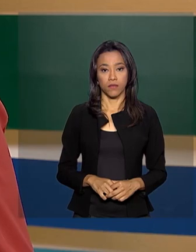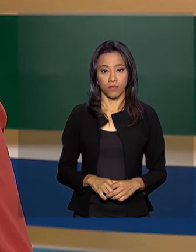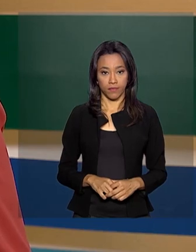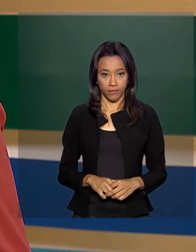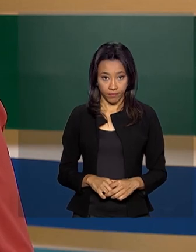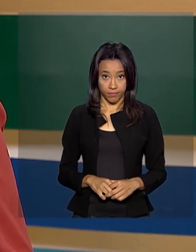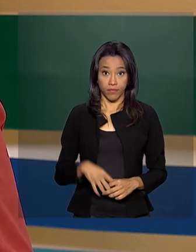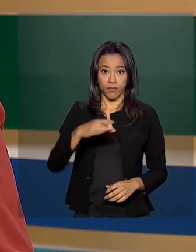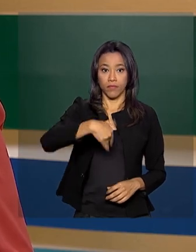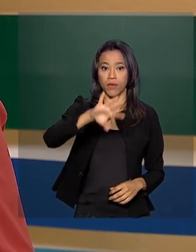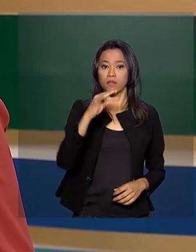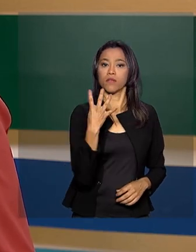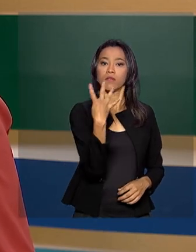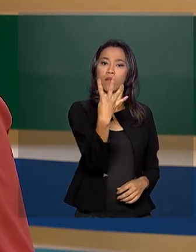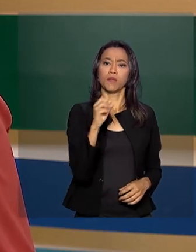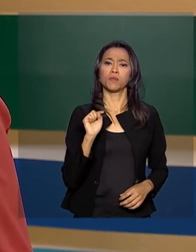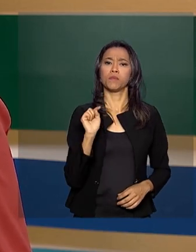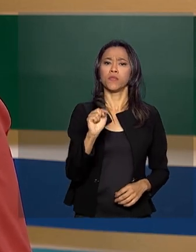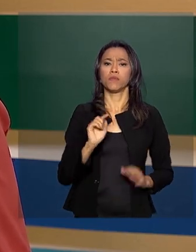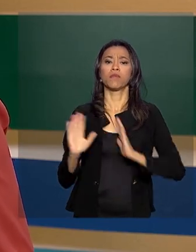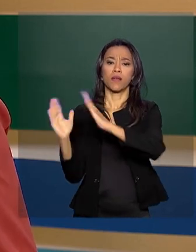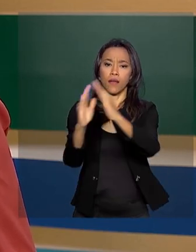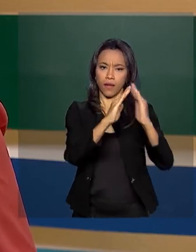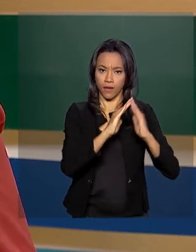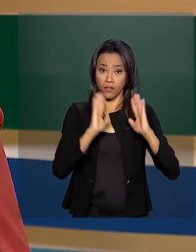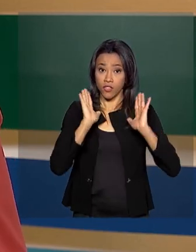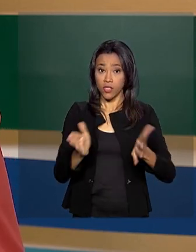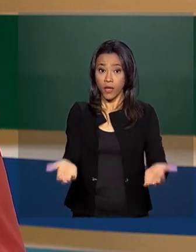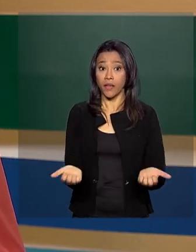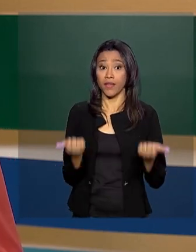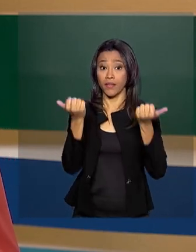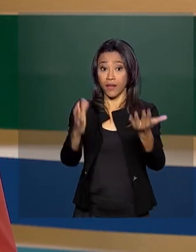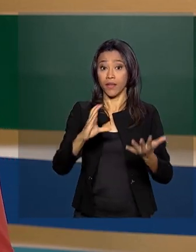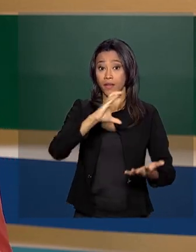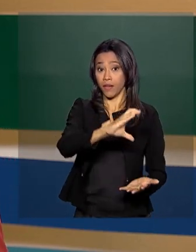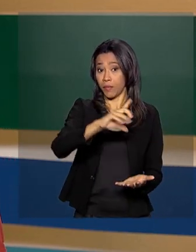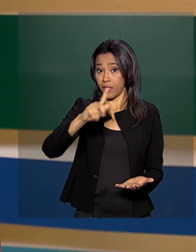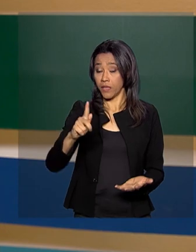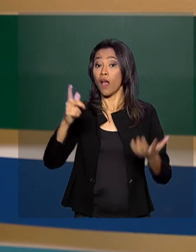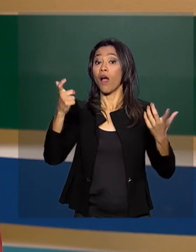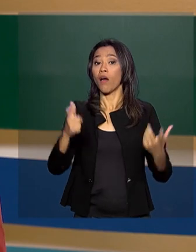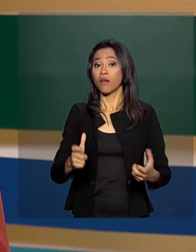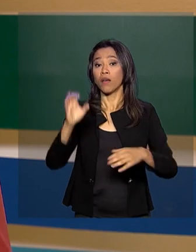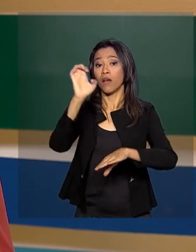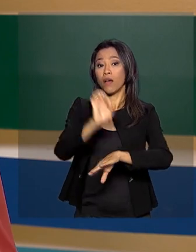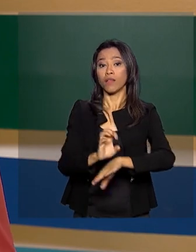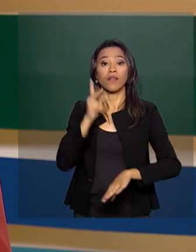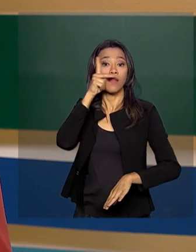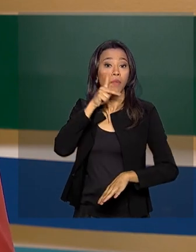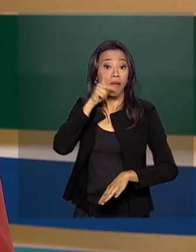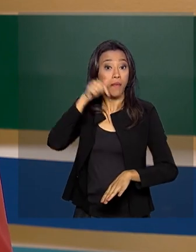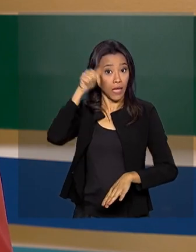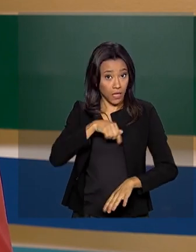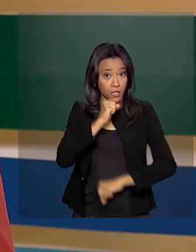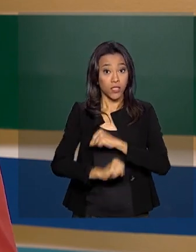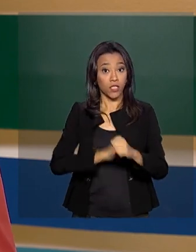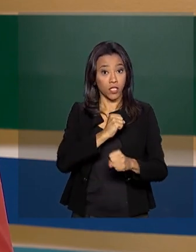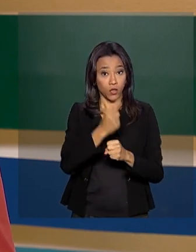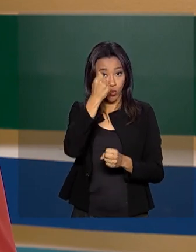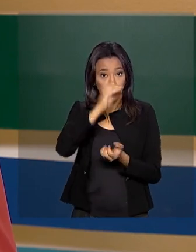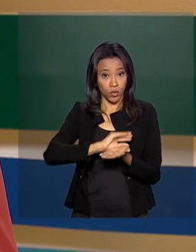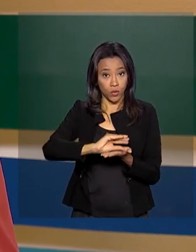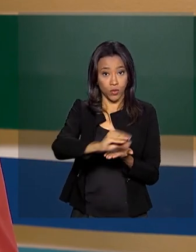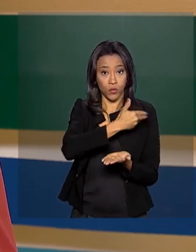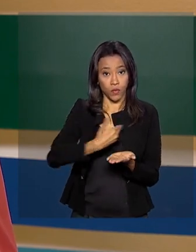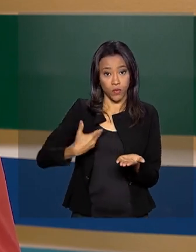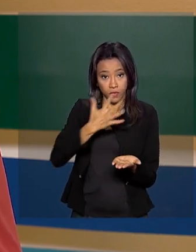Mais de 4 mil moradias foram entregues em Campina Grande, na Paraíba. Este ano, os investimentos do governo federal no Programa